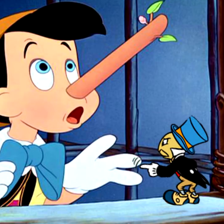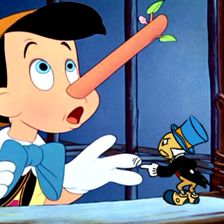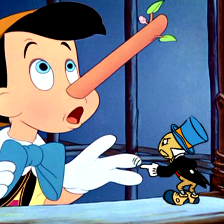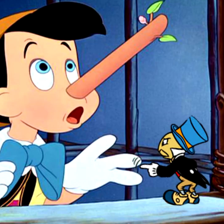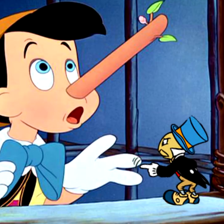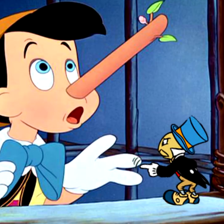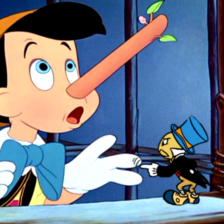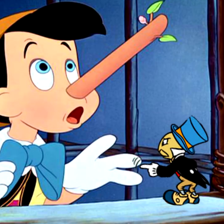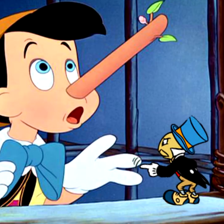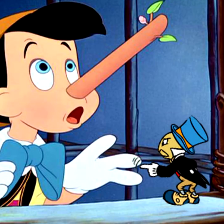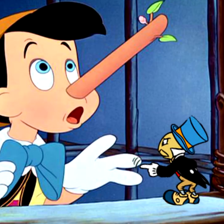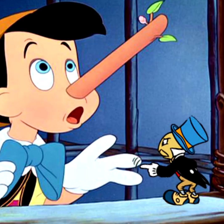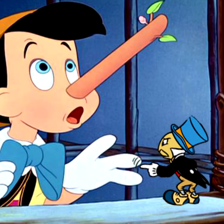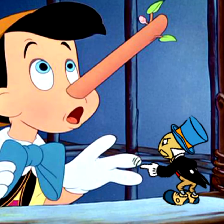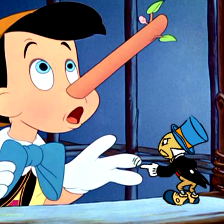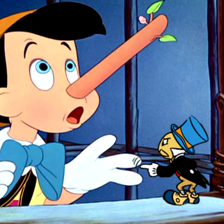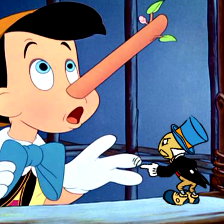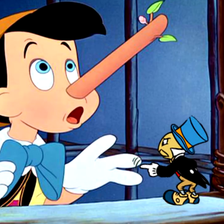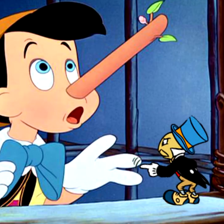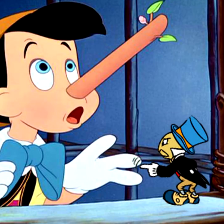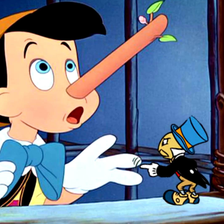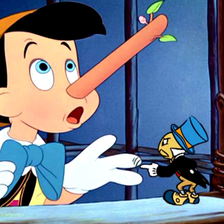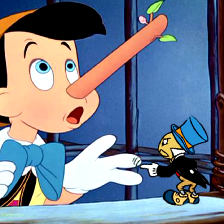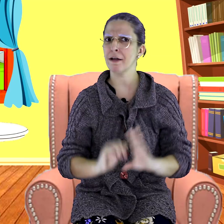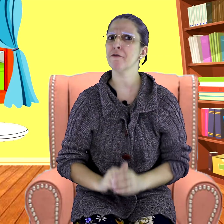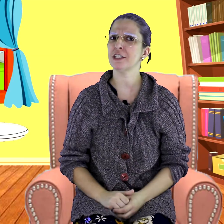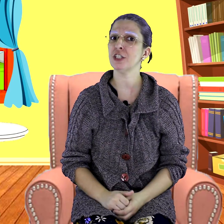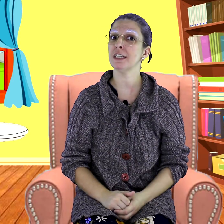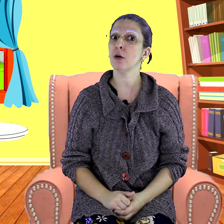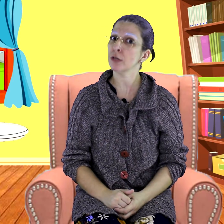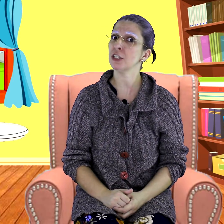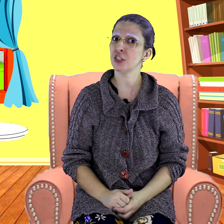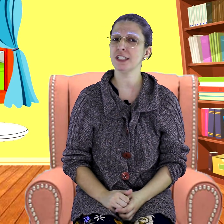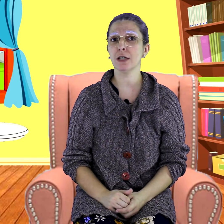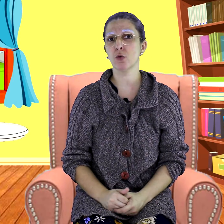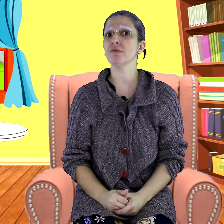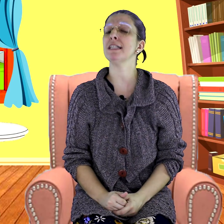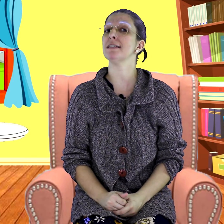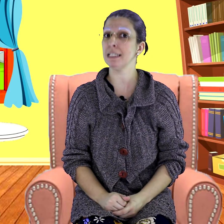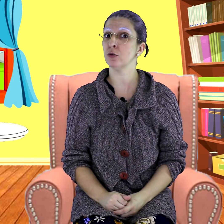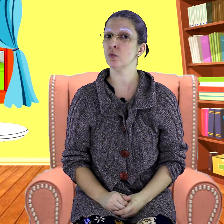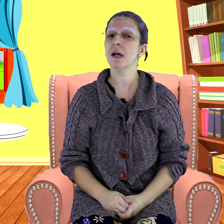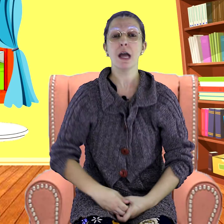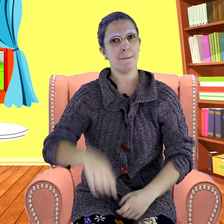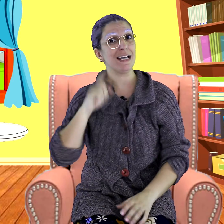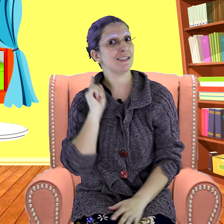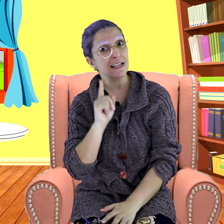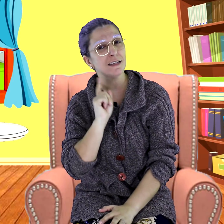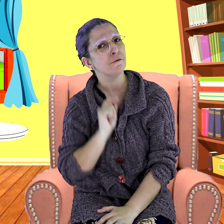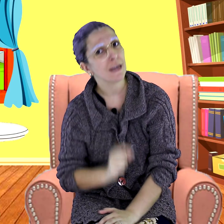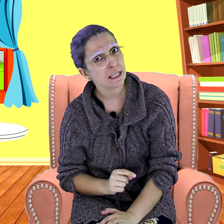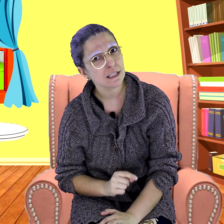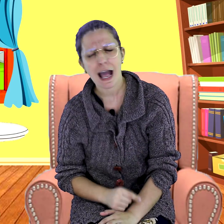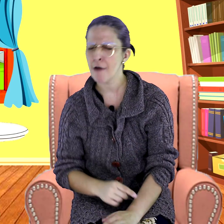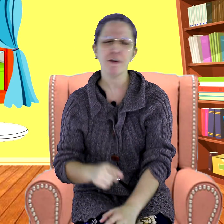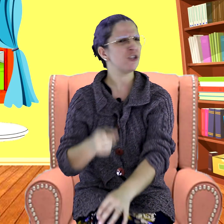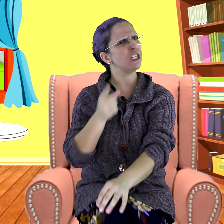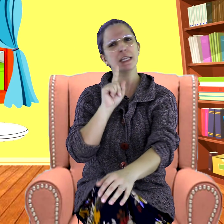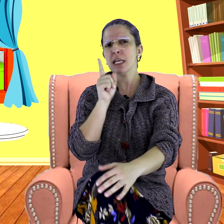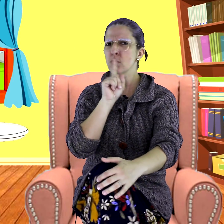muito envergonhado e contou tudo para a fadinha o que tinha acontecido. Mas dessa vez, a fadinha não